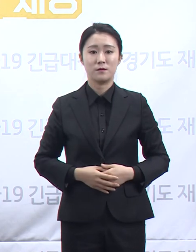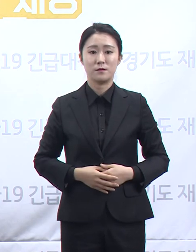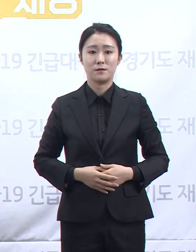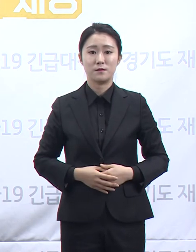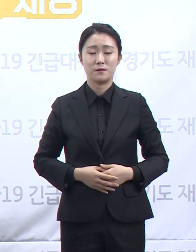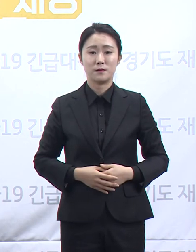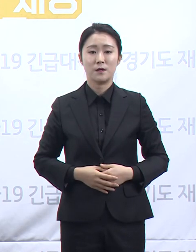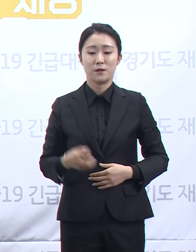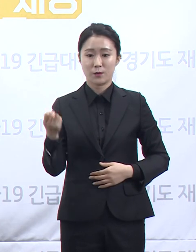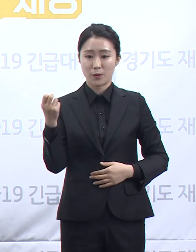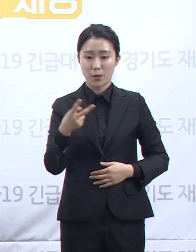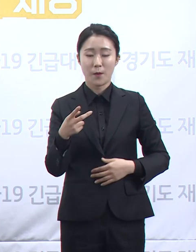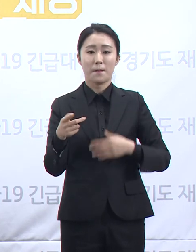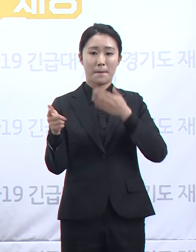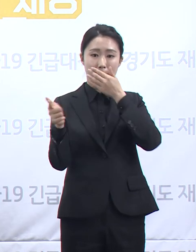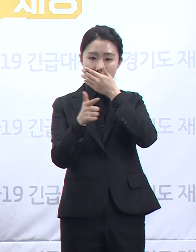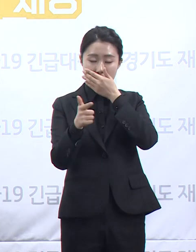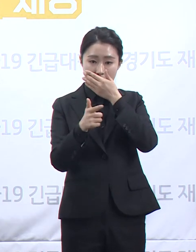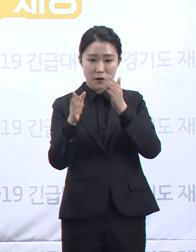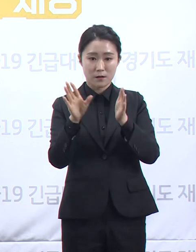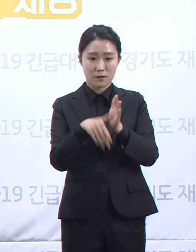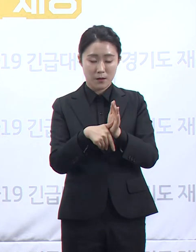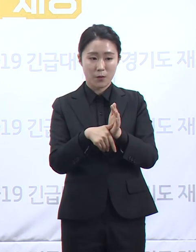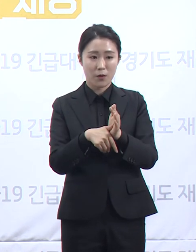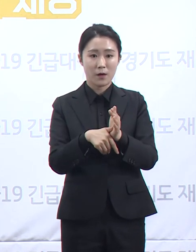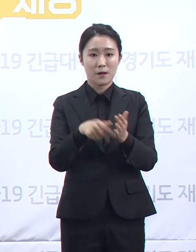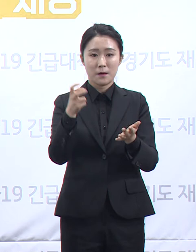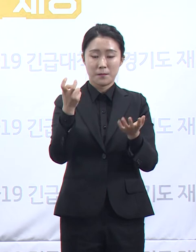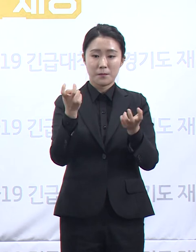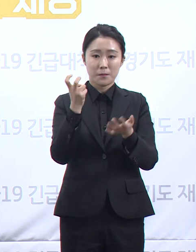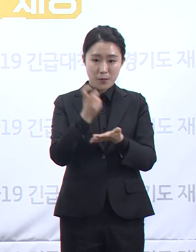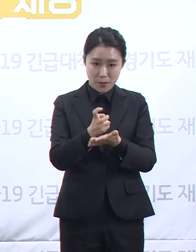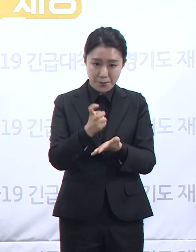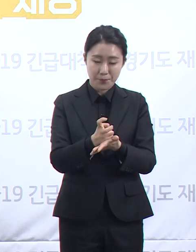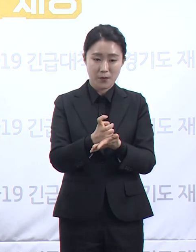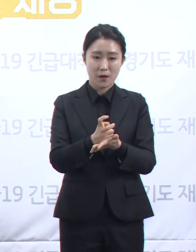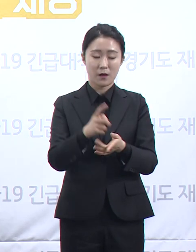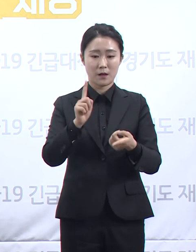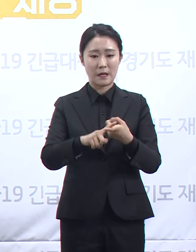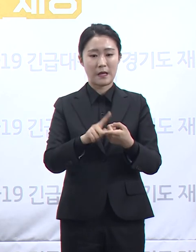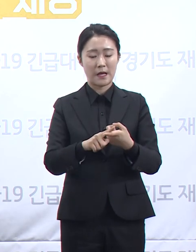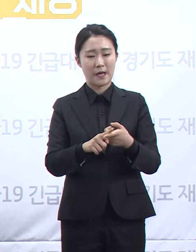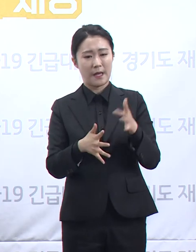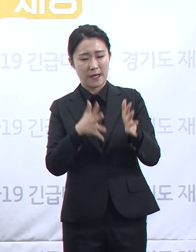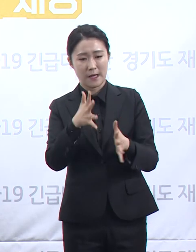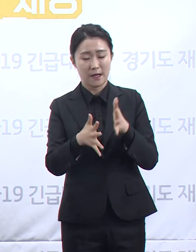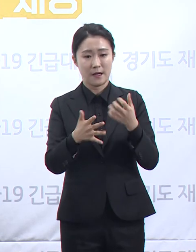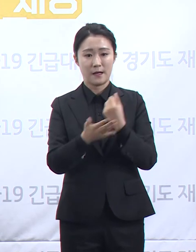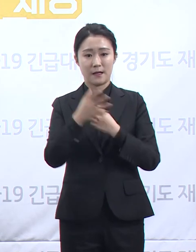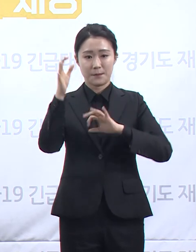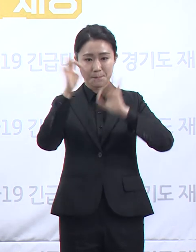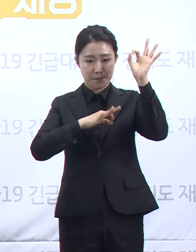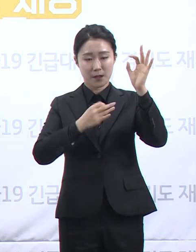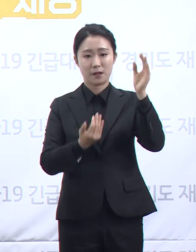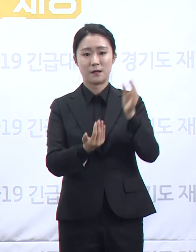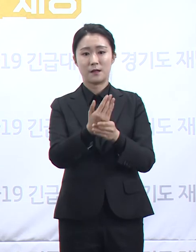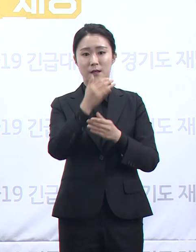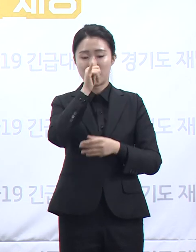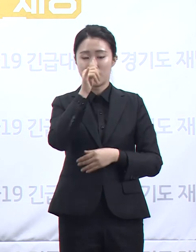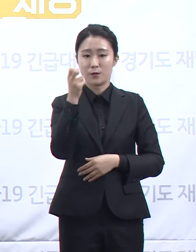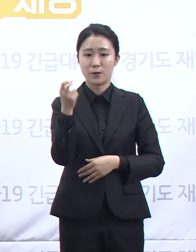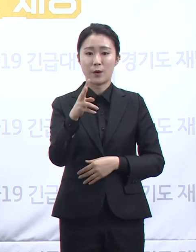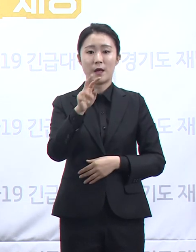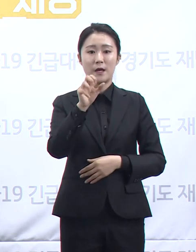방역 활동 중 지침과 규정을 완전하게 숙지하지 못해 발생하는 실수도 있고 언론과 소셜미디어를 통해